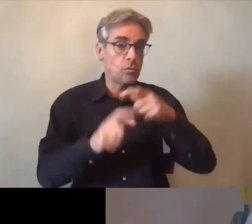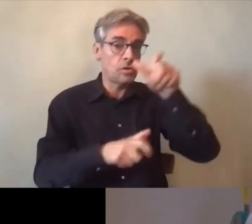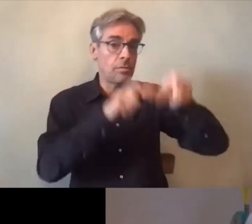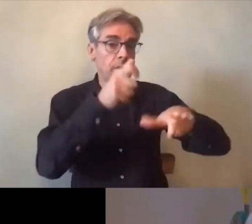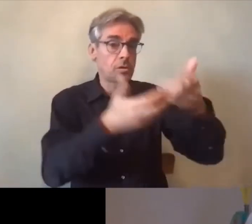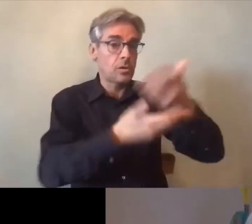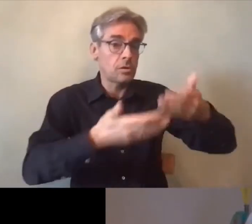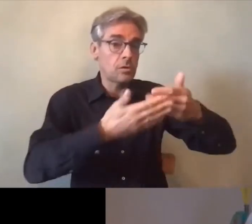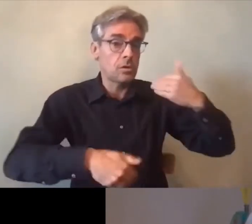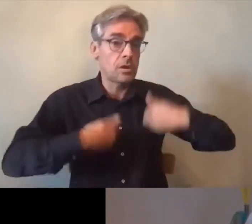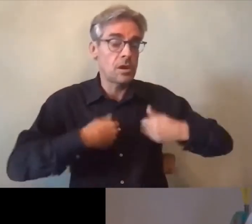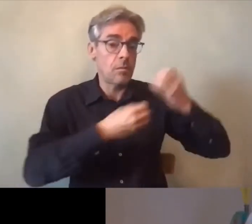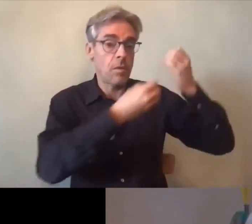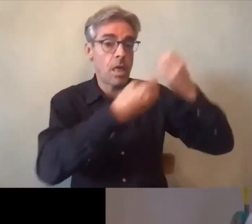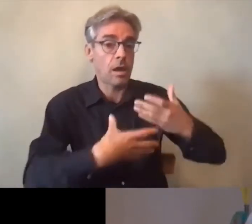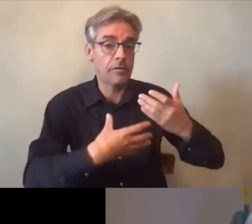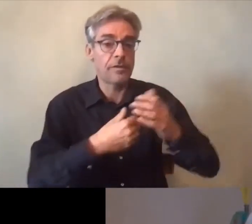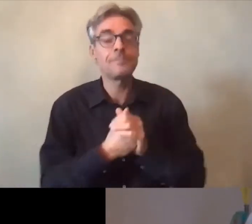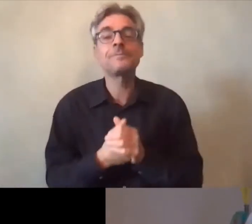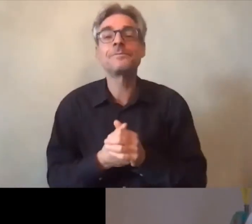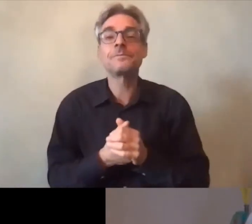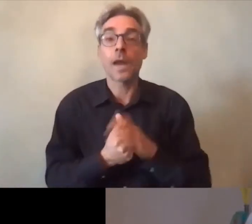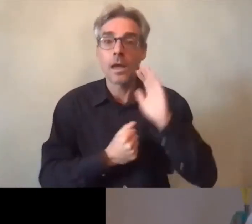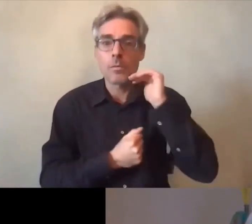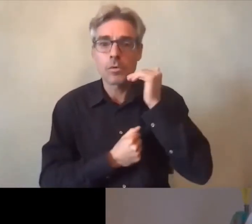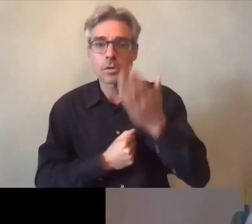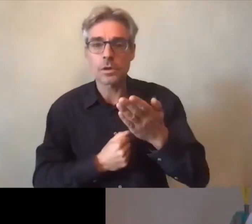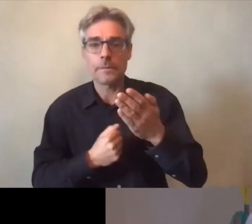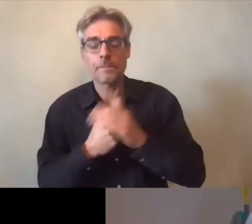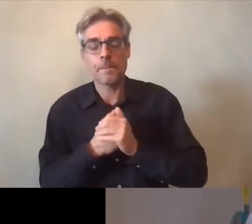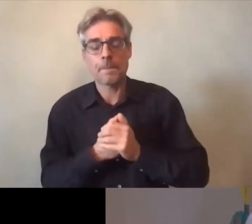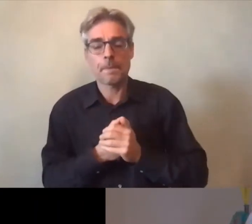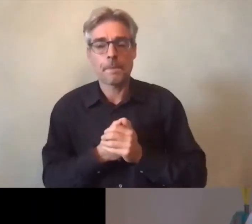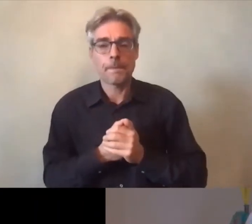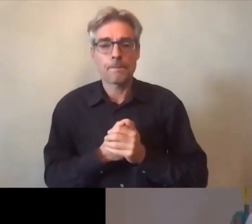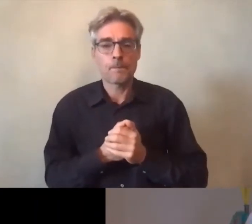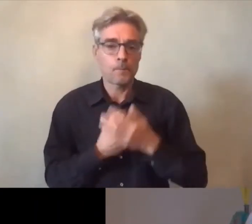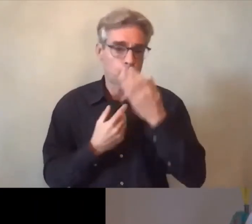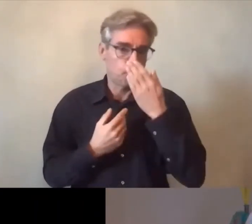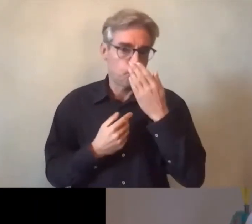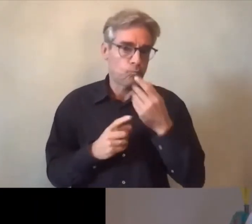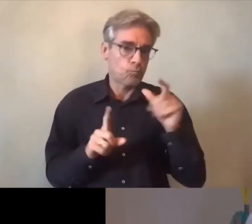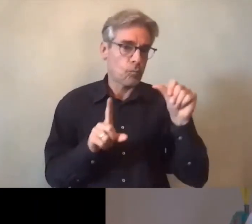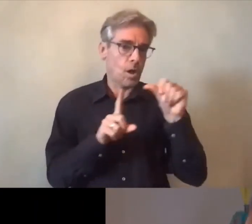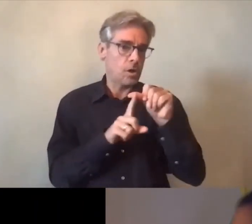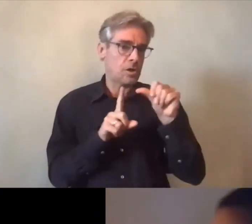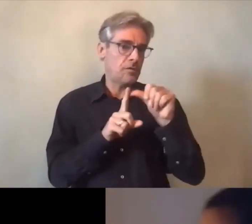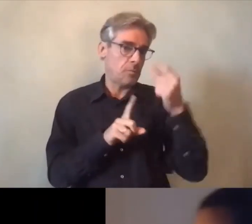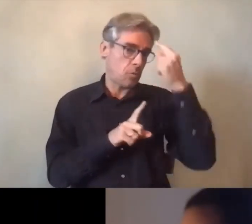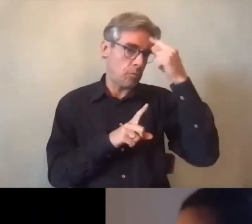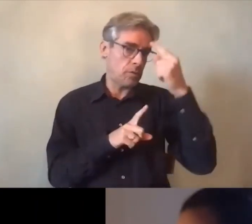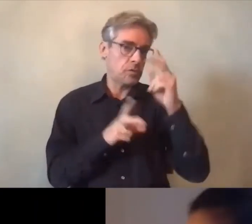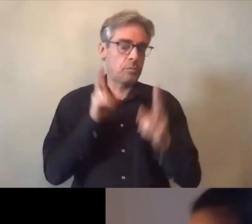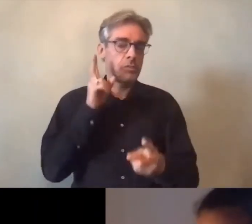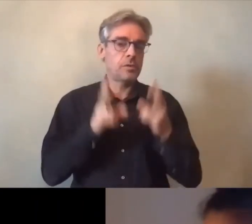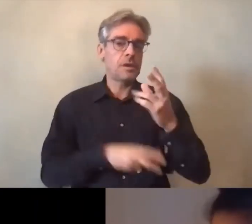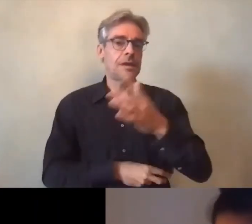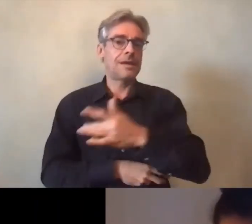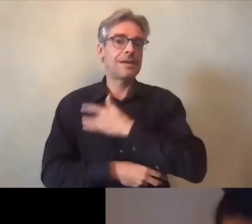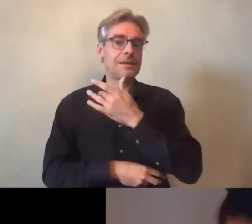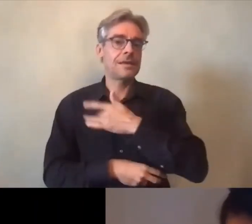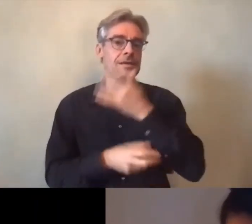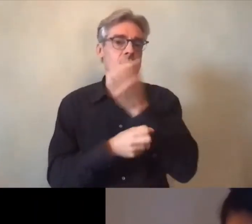qui interviennent et à cet égard il nous semblait qu'il était très opérant de pouvoir ouvrir